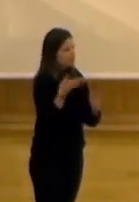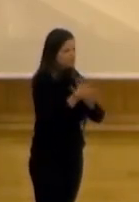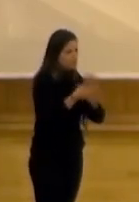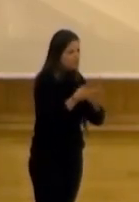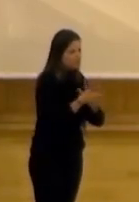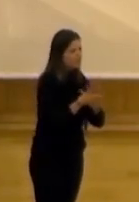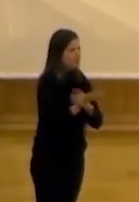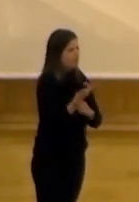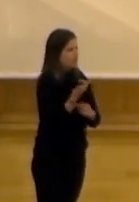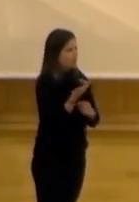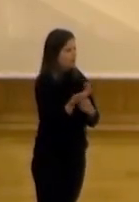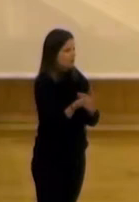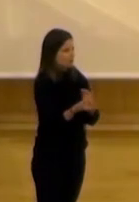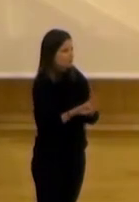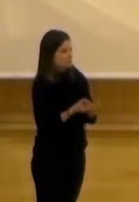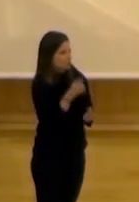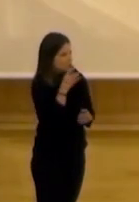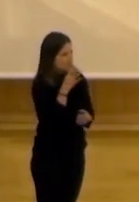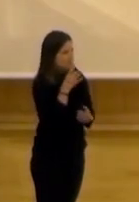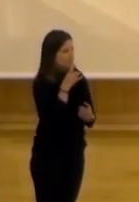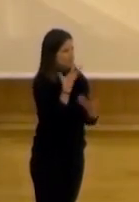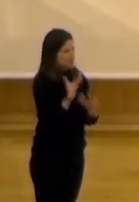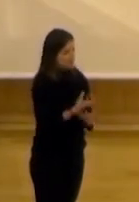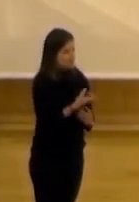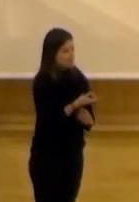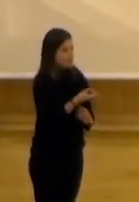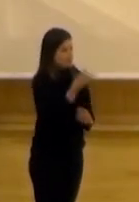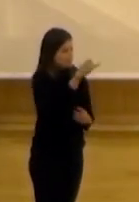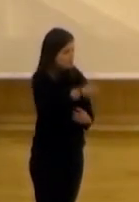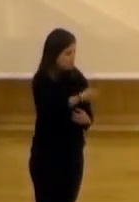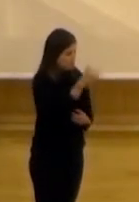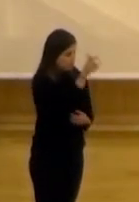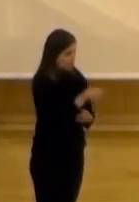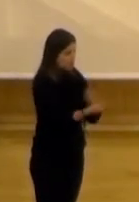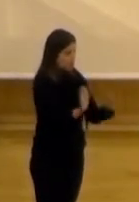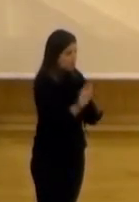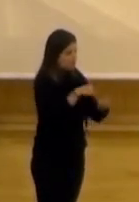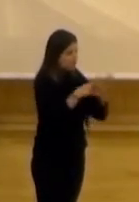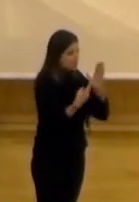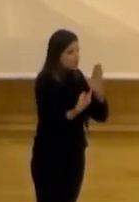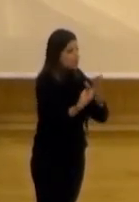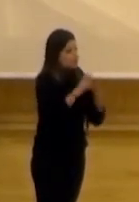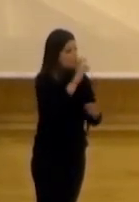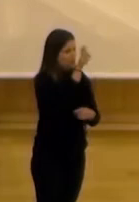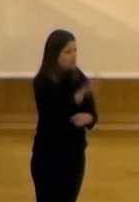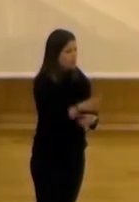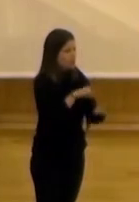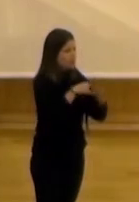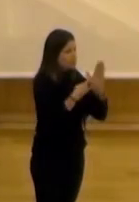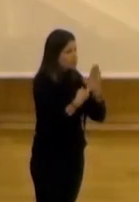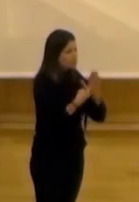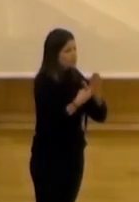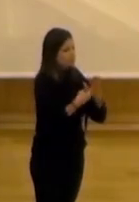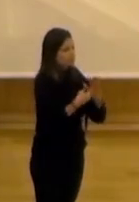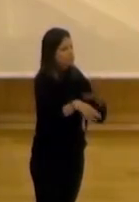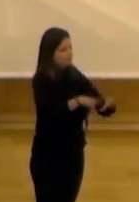épocas de ánimo y desánimo, entonces lo importante del que coordinaba el proyecto, ya sea el promotor u otra persona del proyecto que había